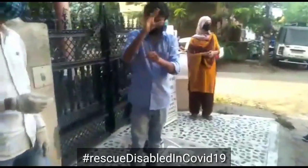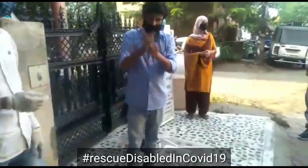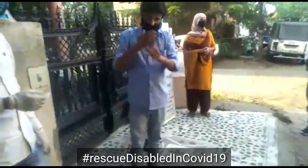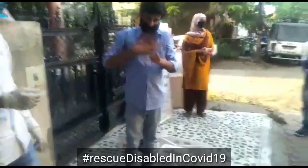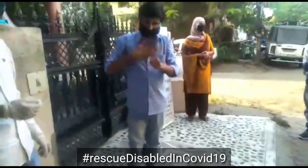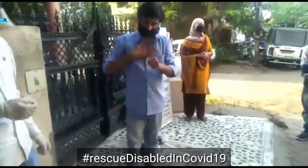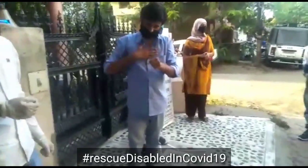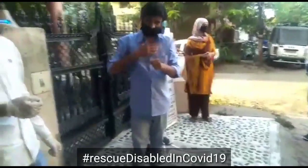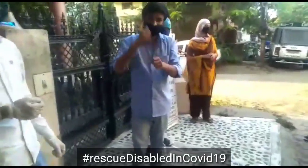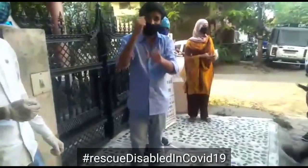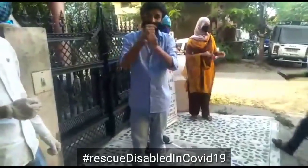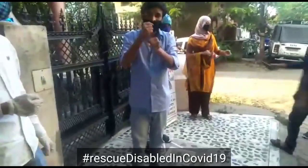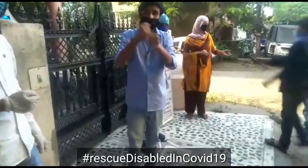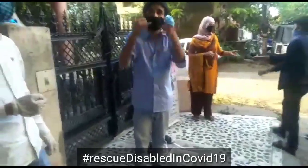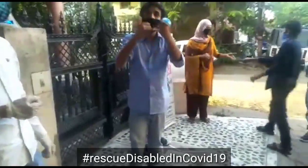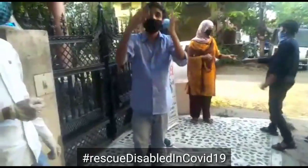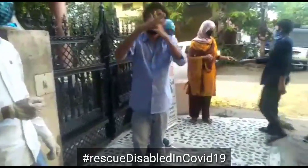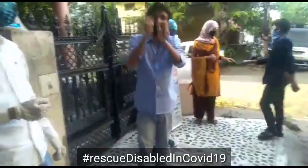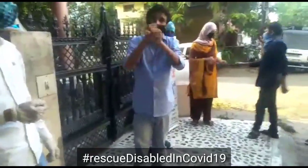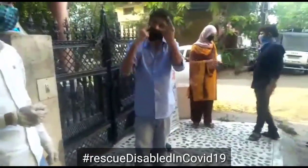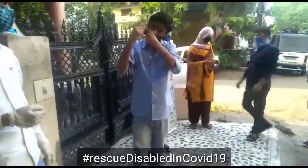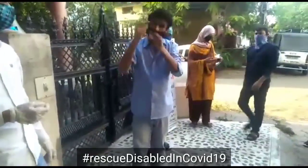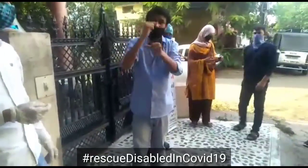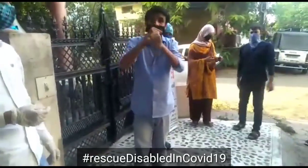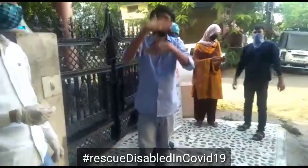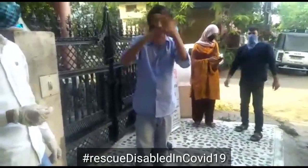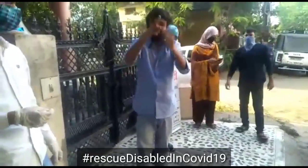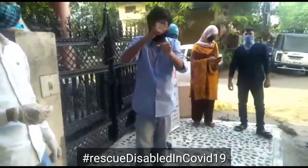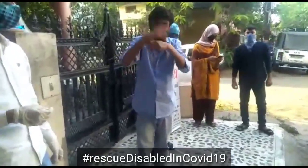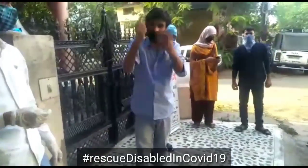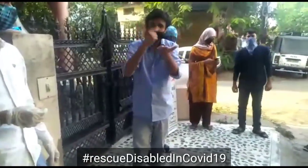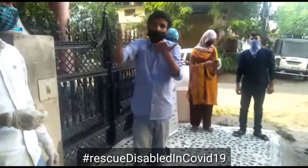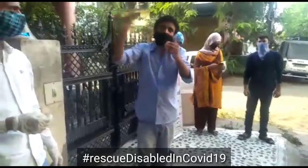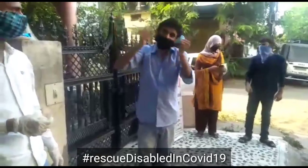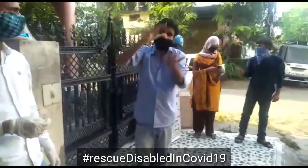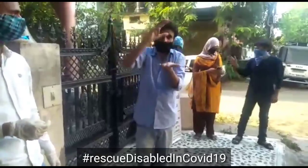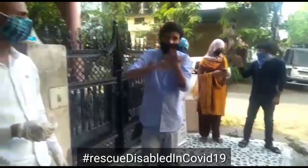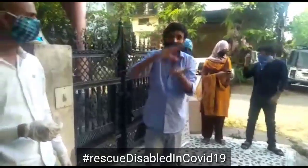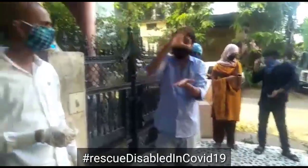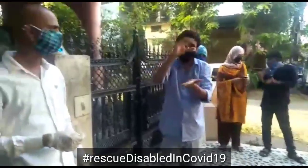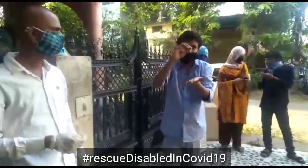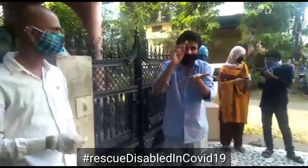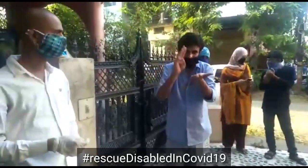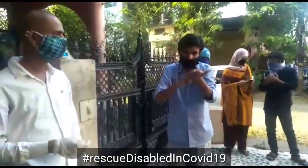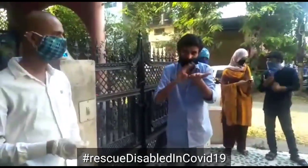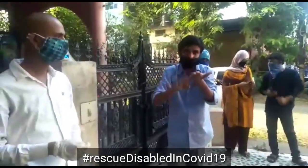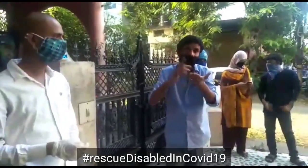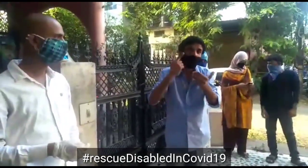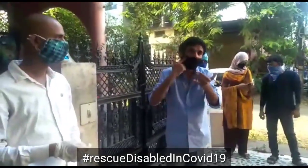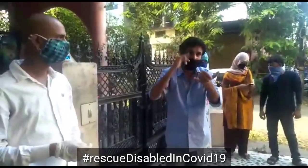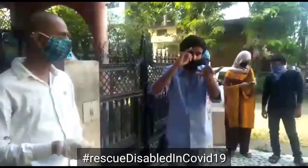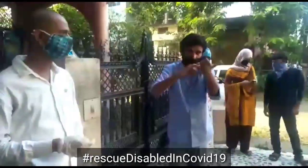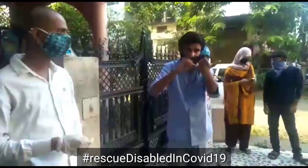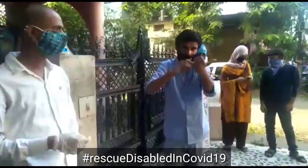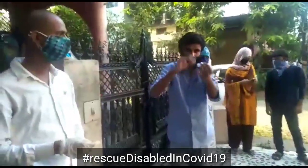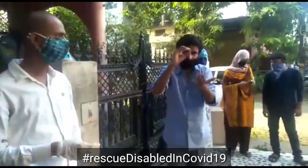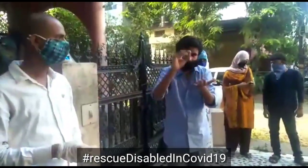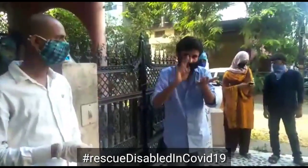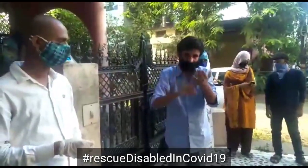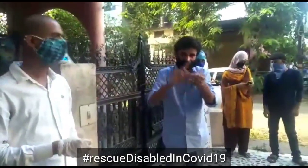मैंने उनके साथ लगी रही आज आजकी बार मैं बता रही हूं कल रात उकूर रात सोय नहीं है क्योंकि कल भीहर की टीम रवाना हुई है और उनके सब में